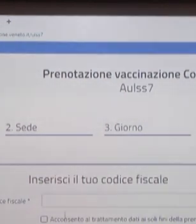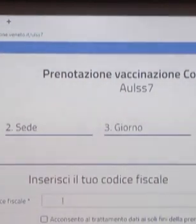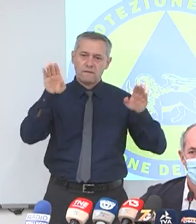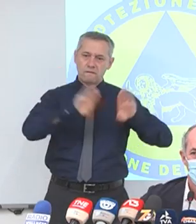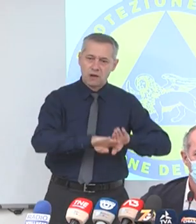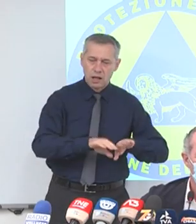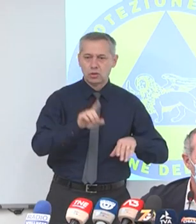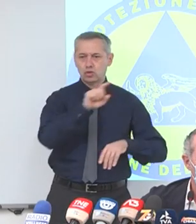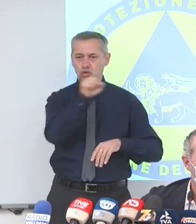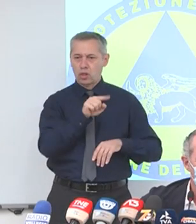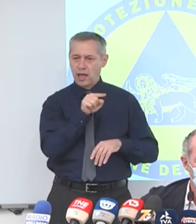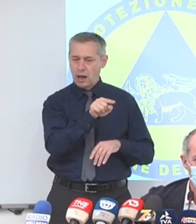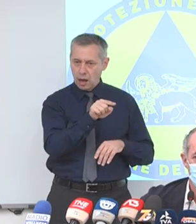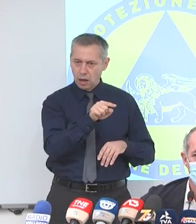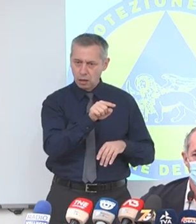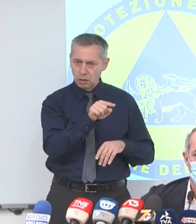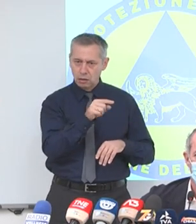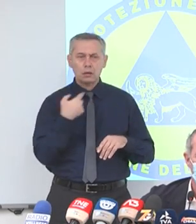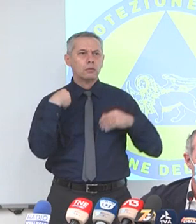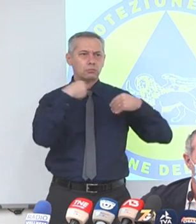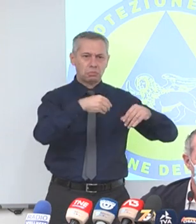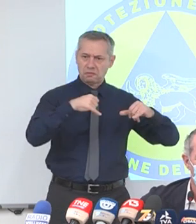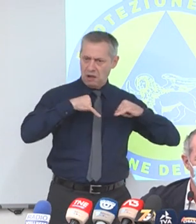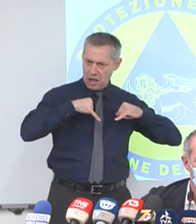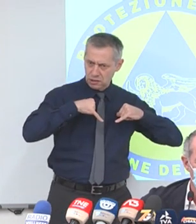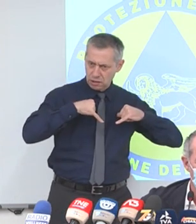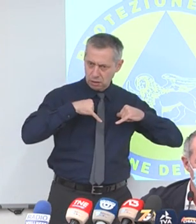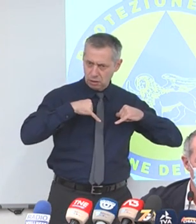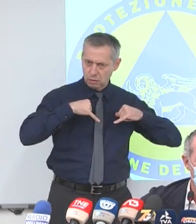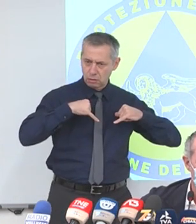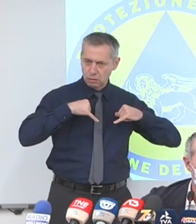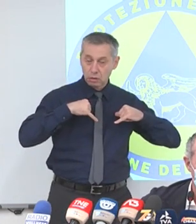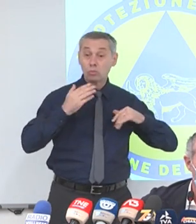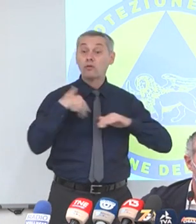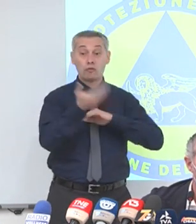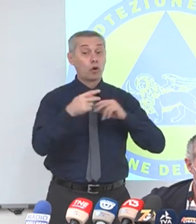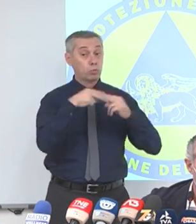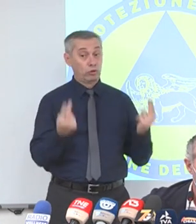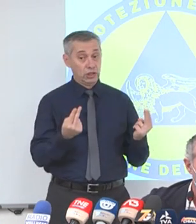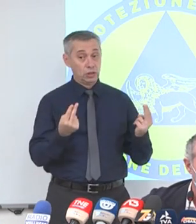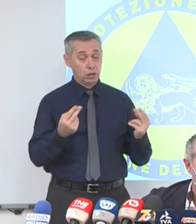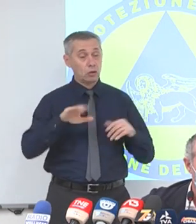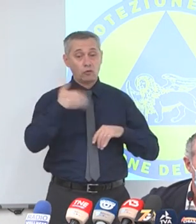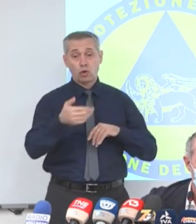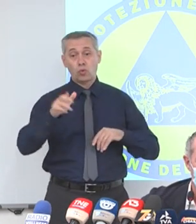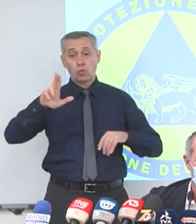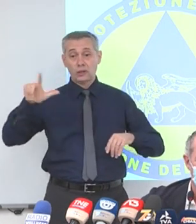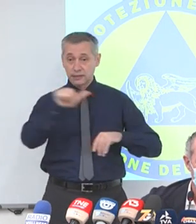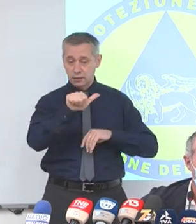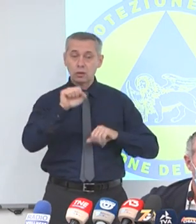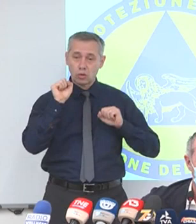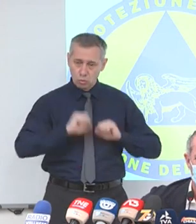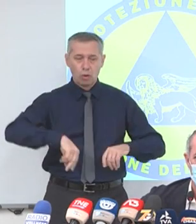loro ULS. Può tranquillamente prenotarsi la sua vaccinazione fuori provincia, fuori ULS, ma